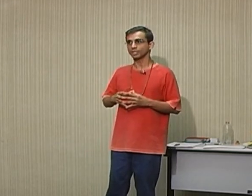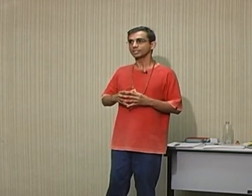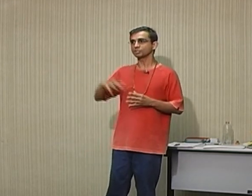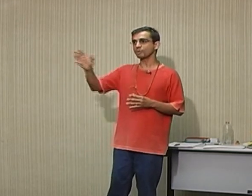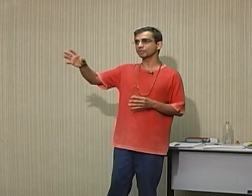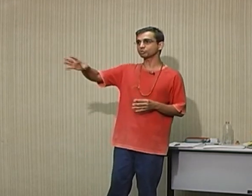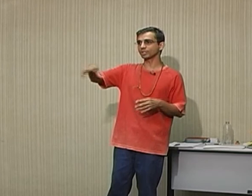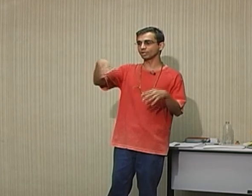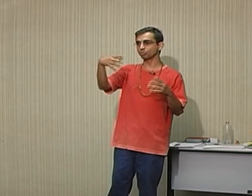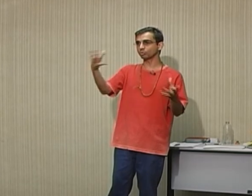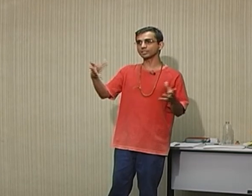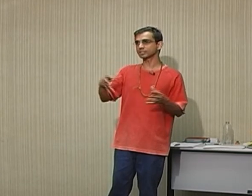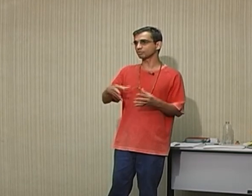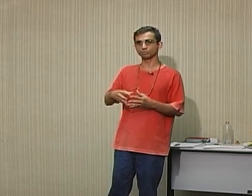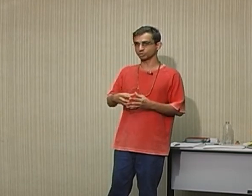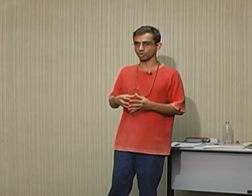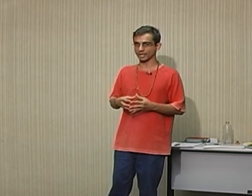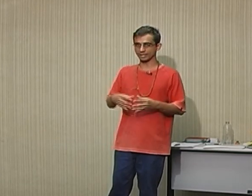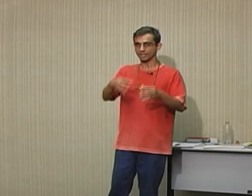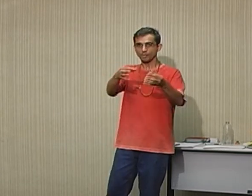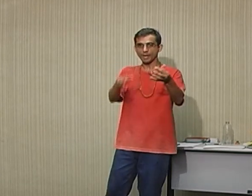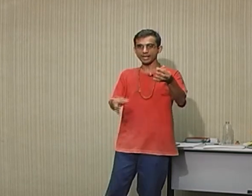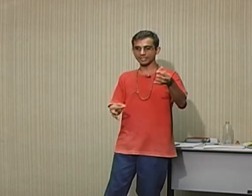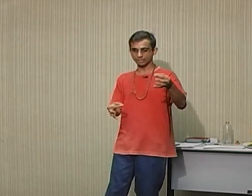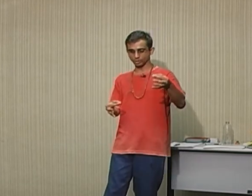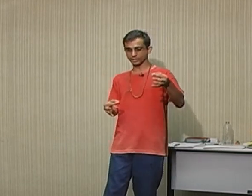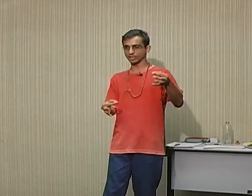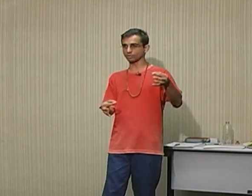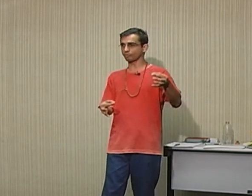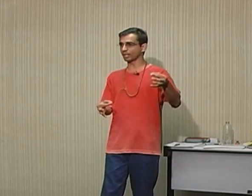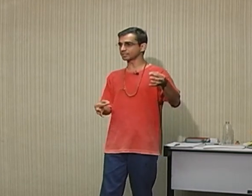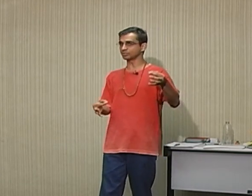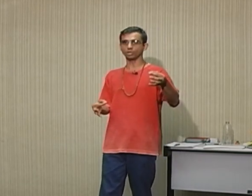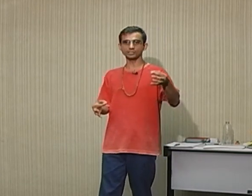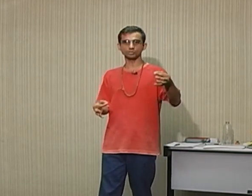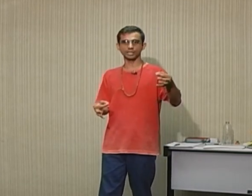Se uma pessoa nunca esteve em Vitória, pega aquele roteiro, vai falar assim, nossa senhora.